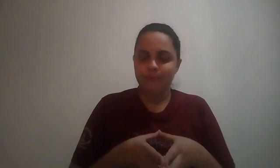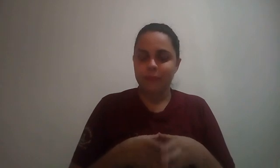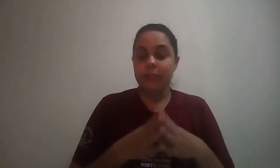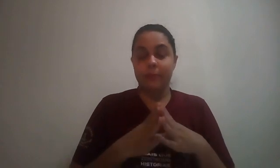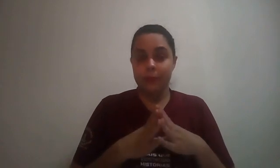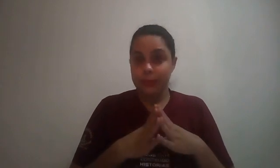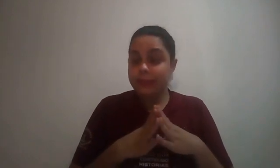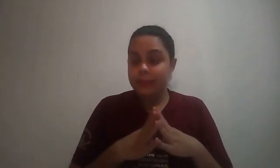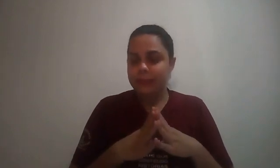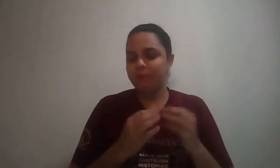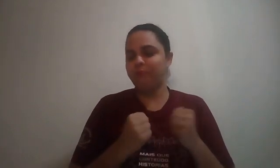Espero que sim.